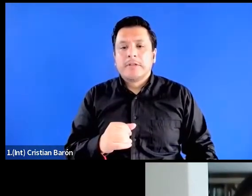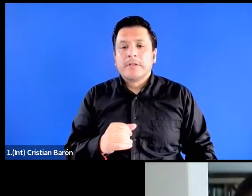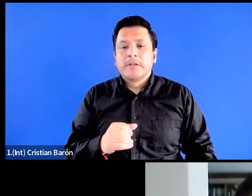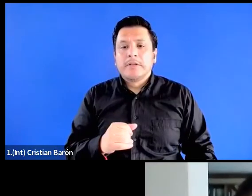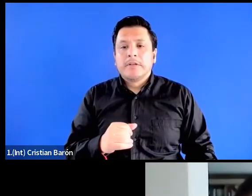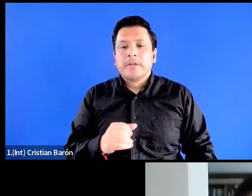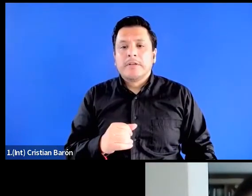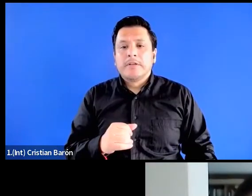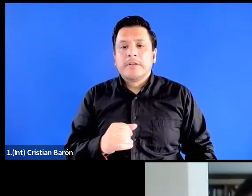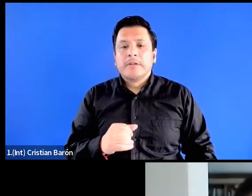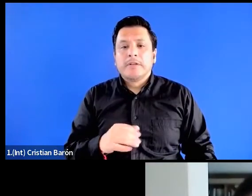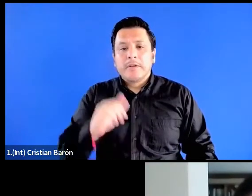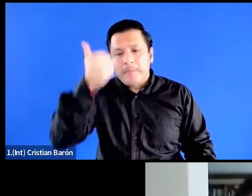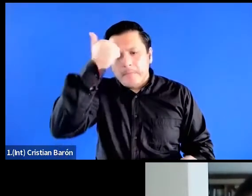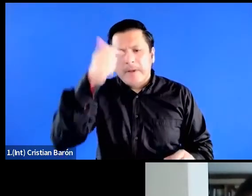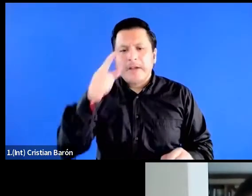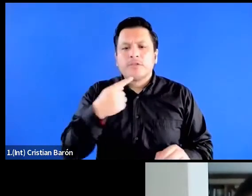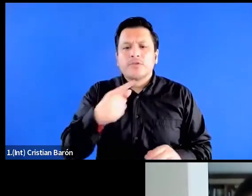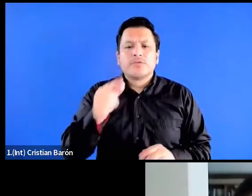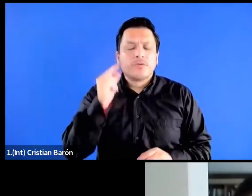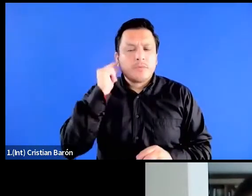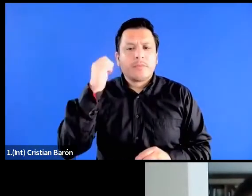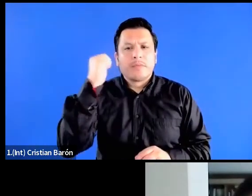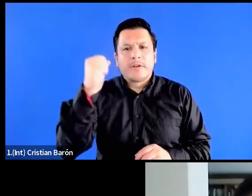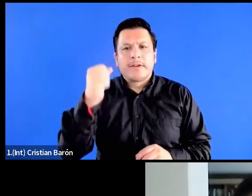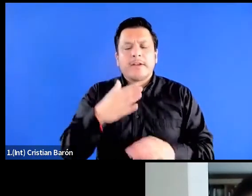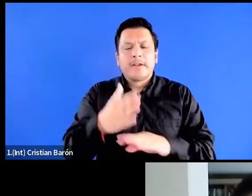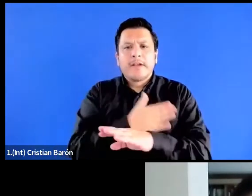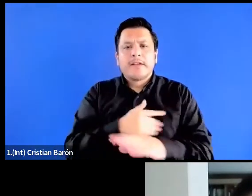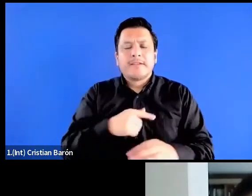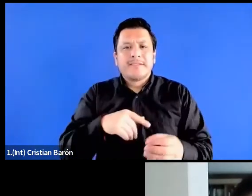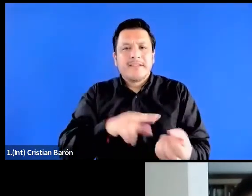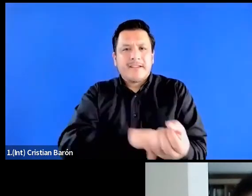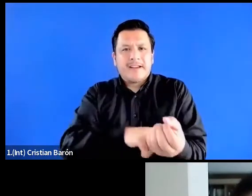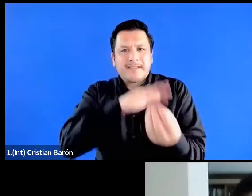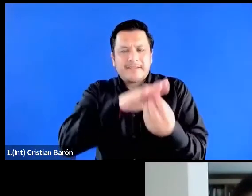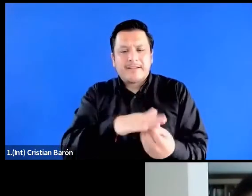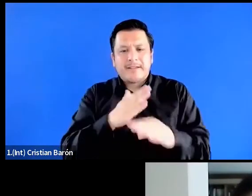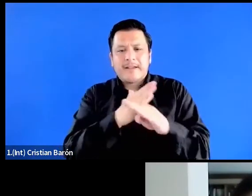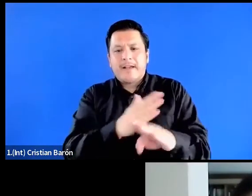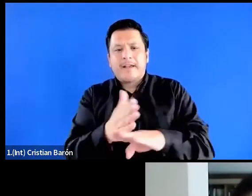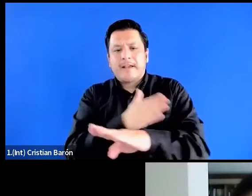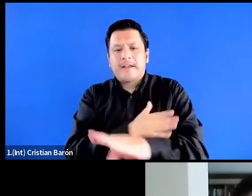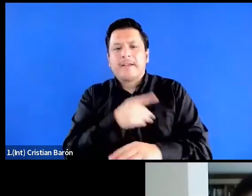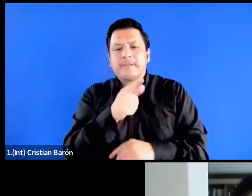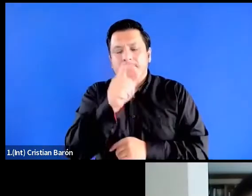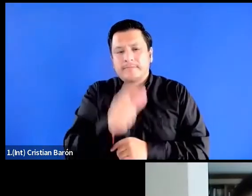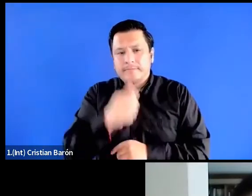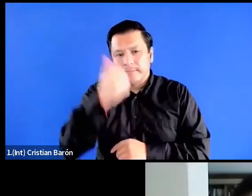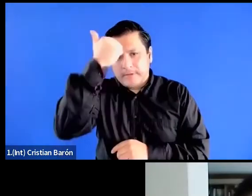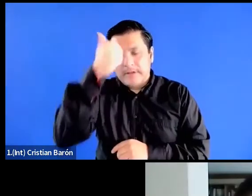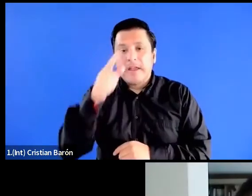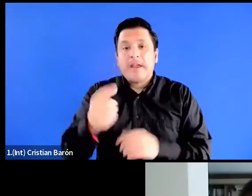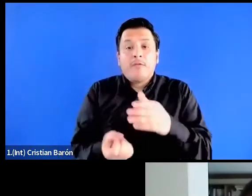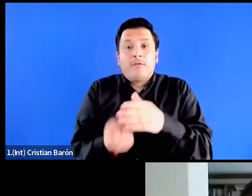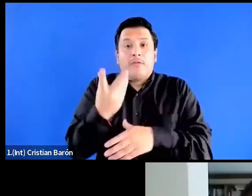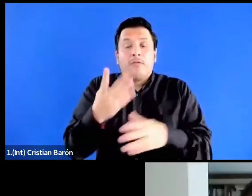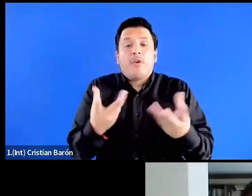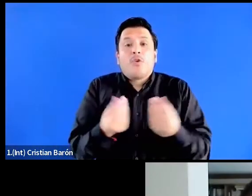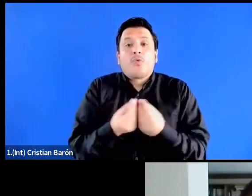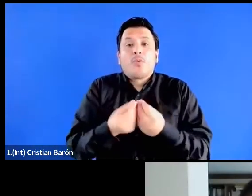uno de los mayores referentes del feminismo de colonial antirracista, Navia Ayala, cofundadora del Grupo